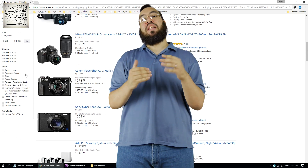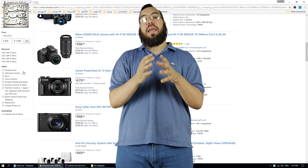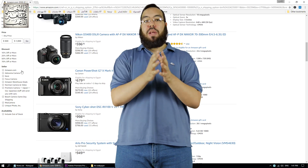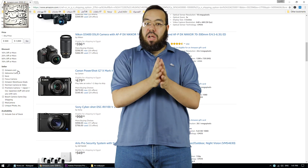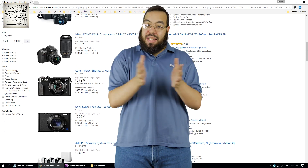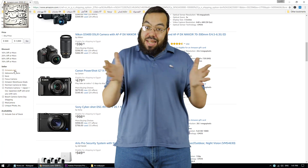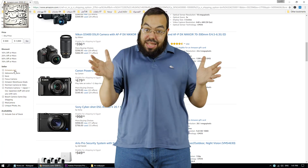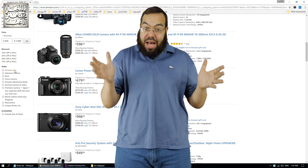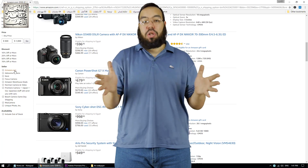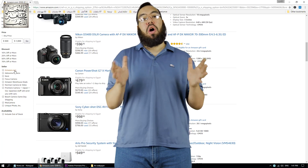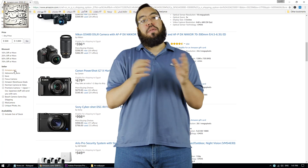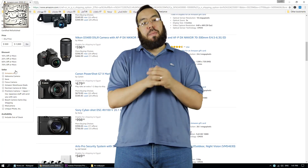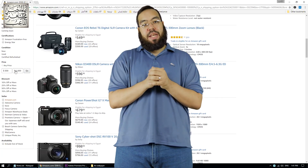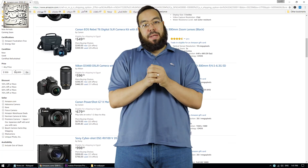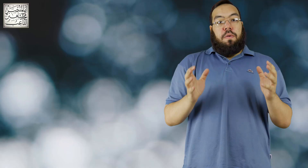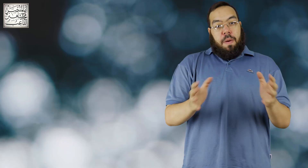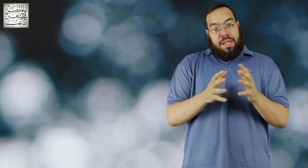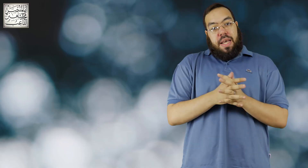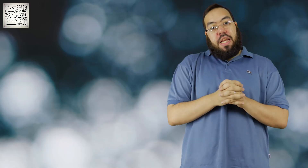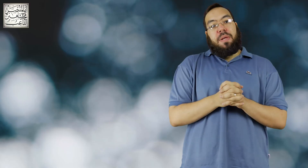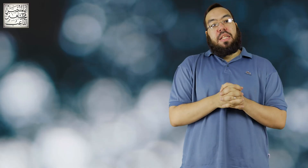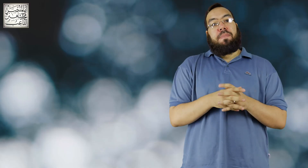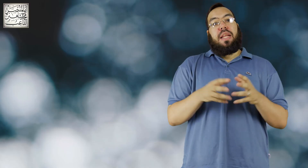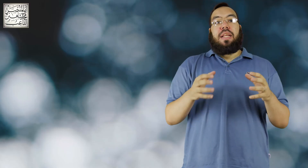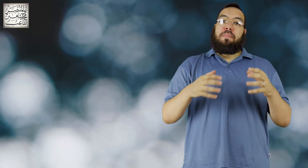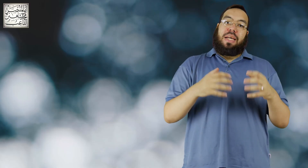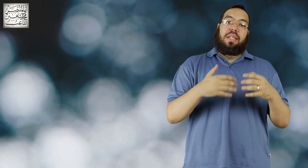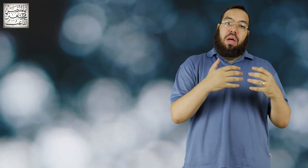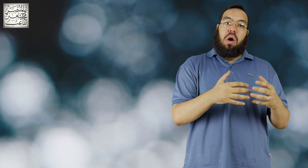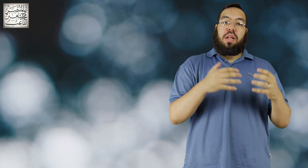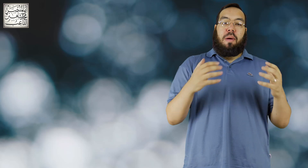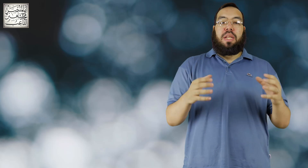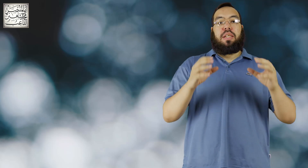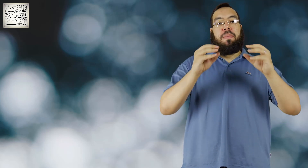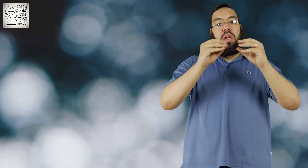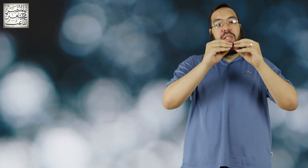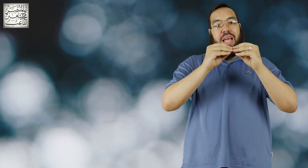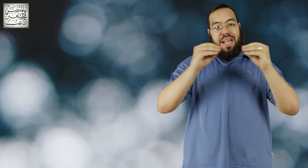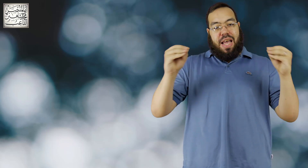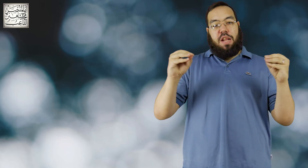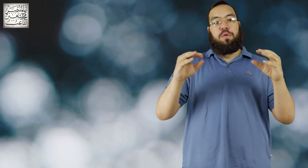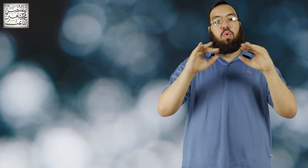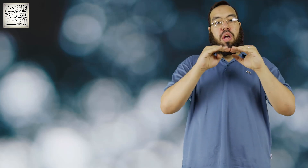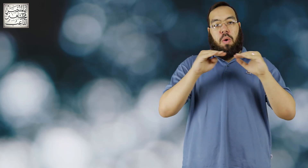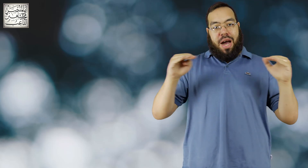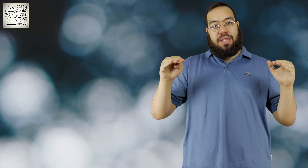الكاميرات اللي انت هتقارن ما بينها. فبالتالي بالنسبة لي لما جيت اقارن ما بين الكاميرات تحت الف دولار او عند